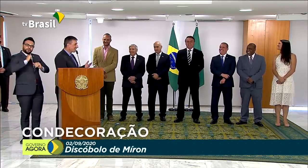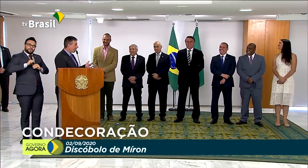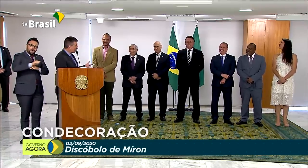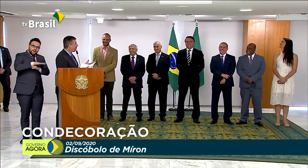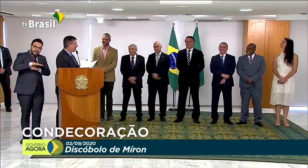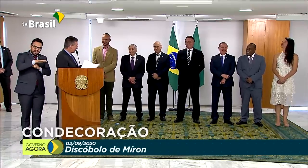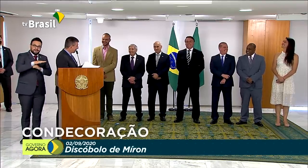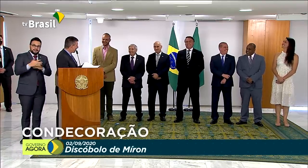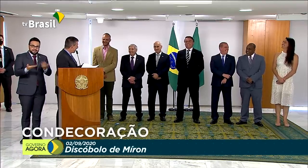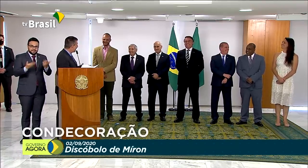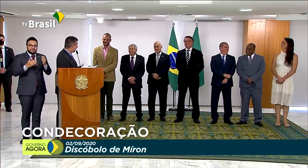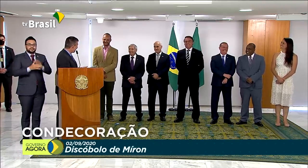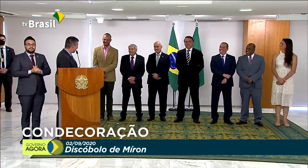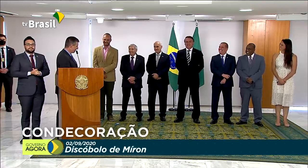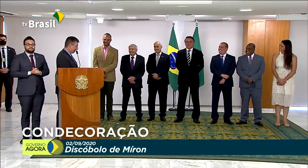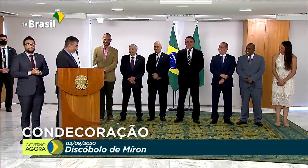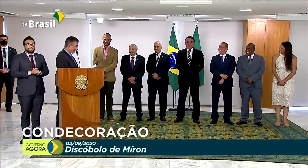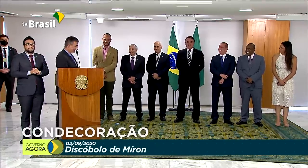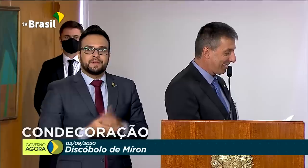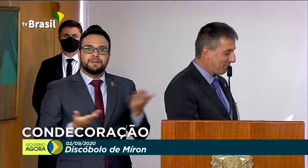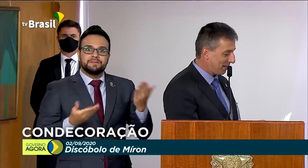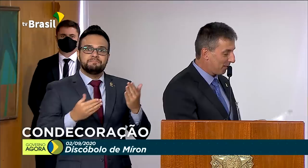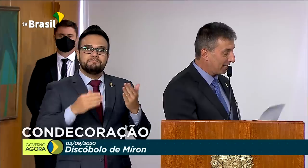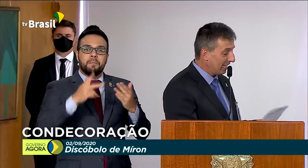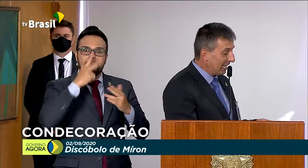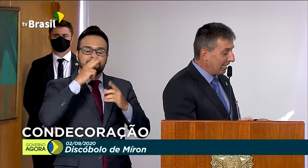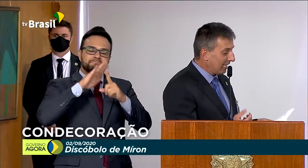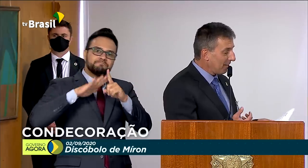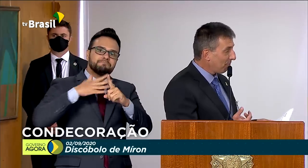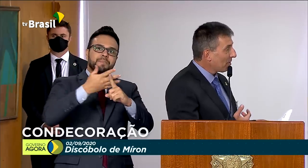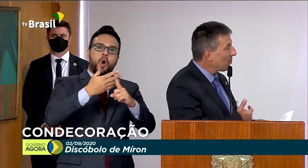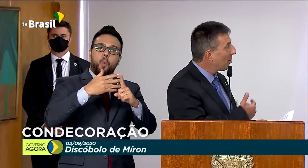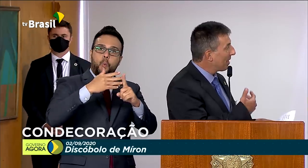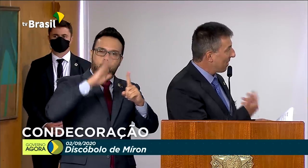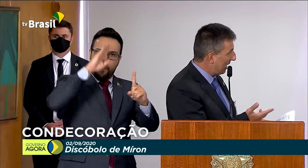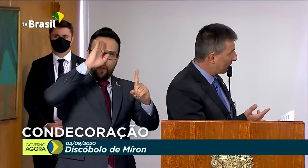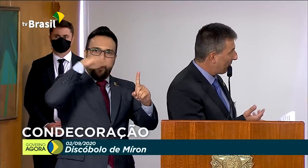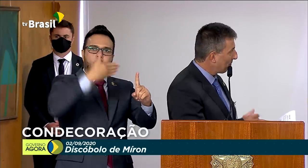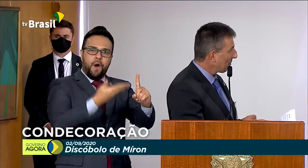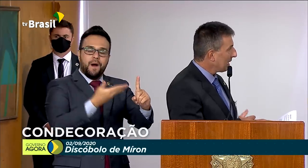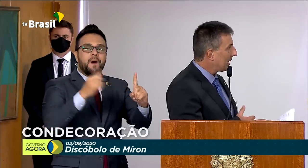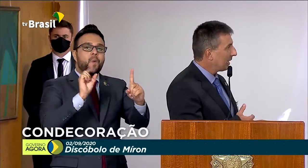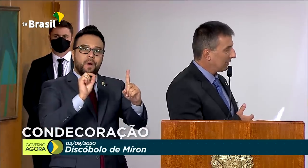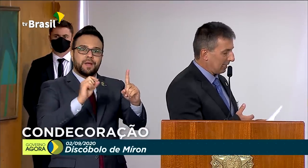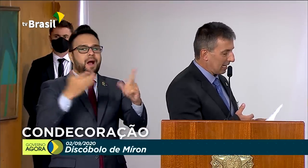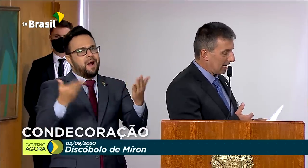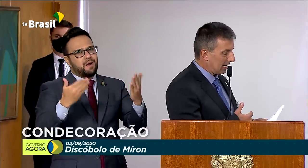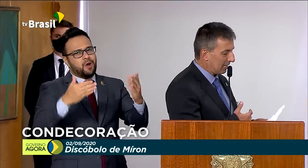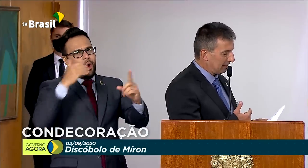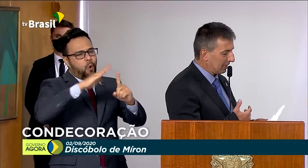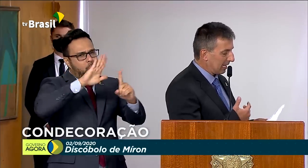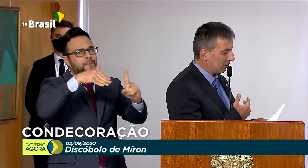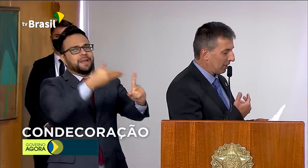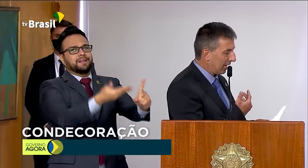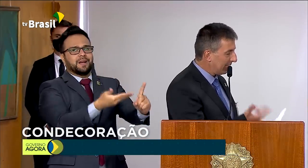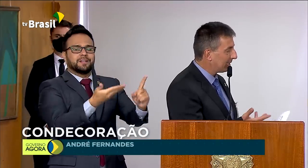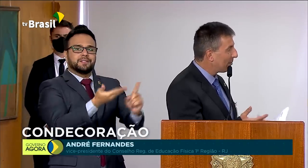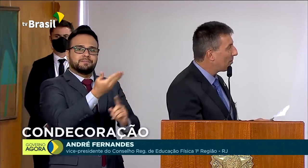Então, mais honra ainda, mais uma honra ainda para nós. Então, em homenagem a